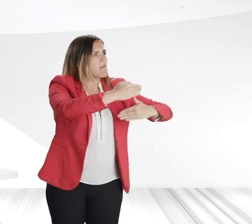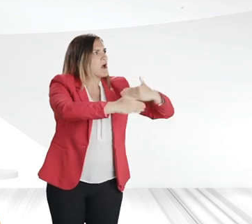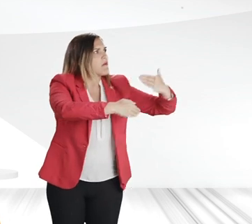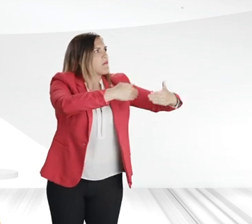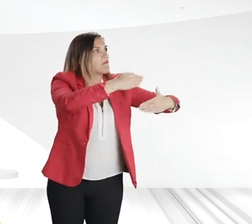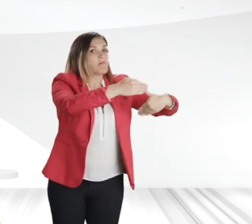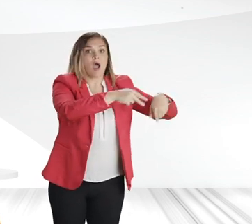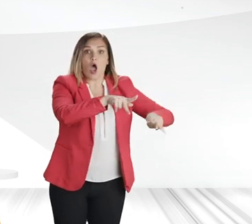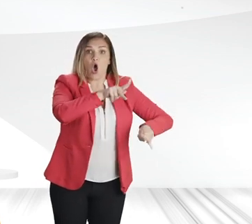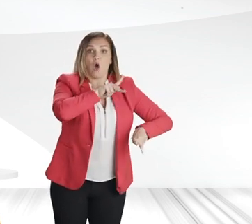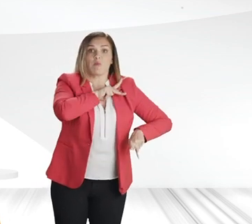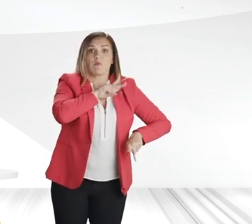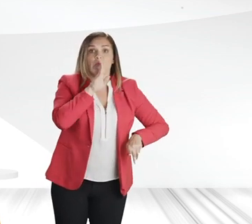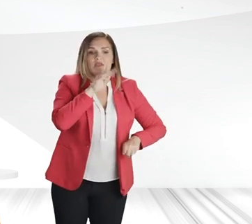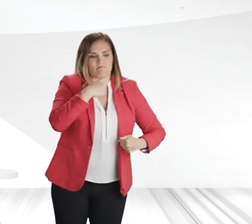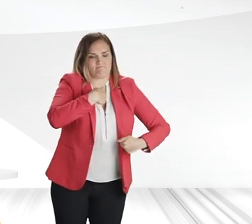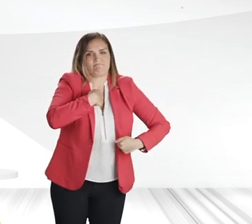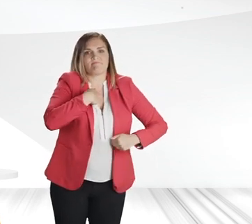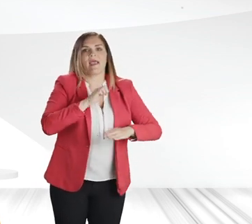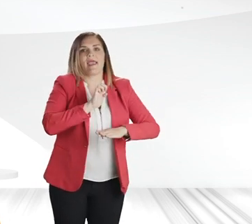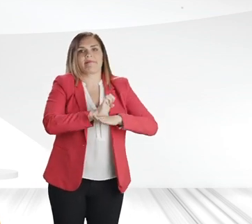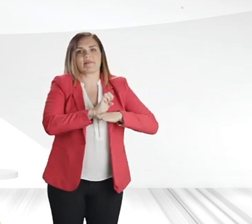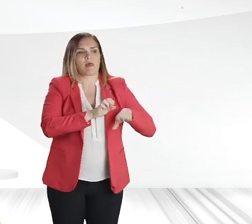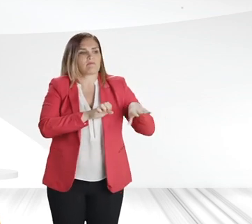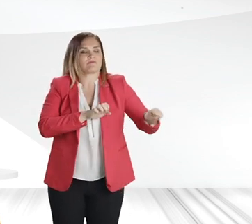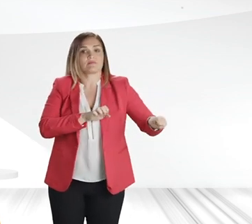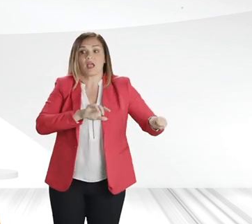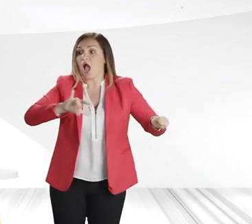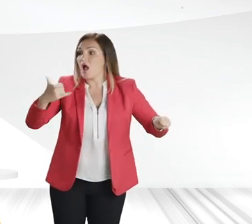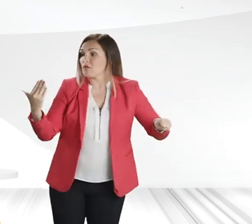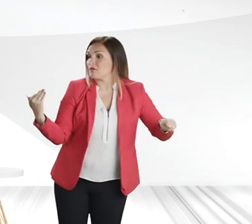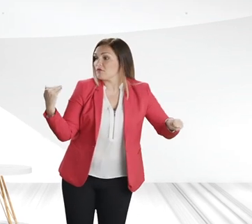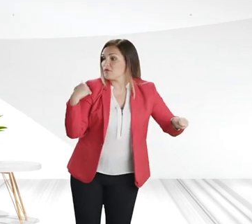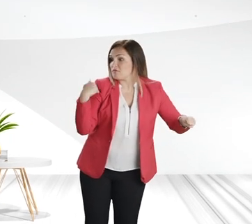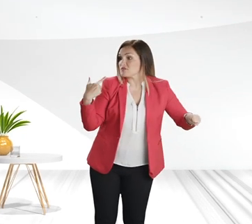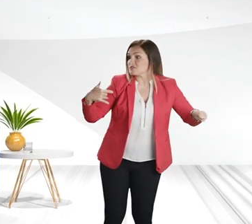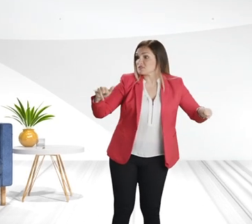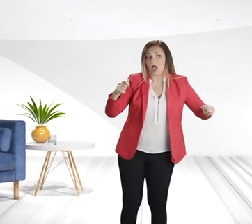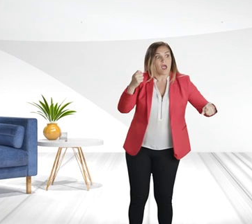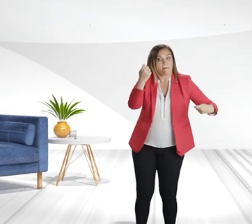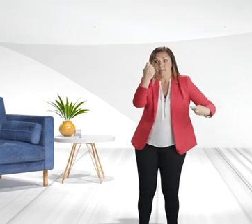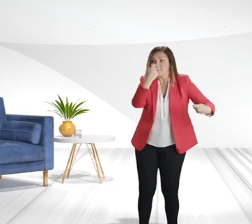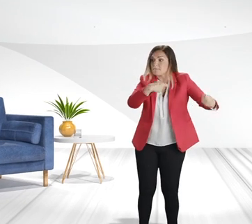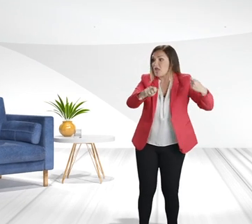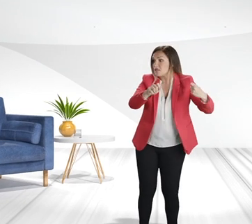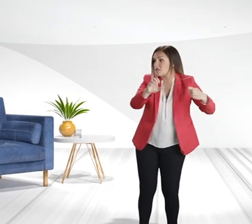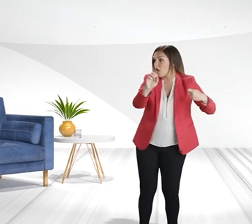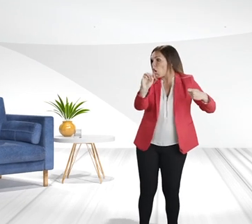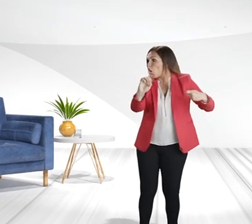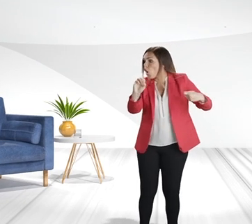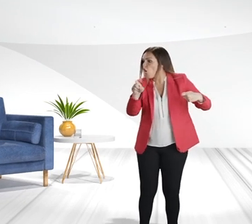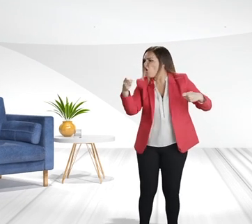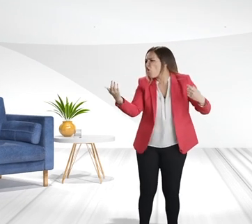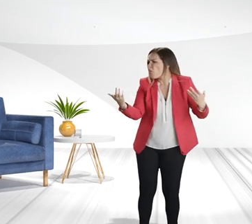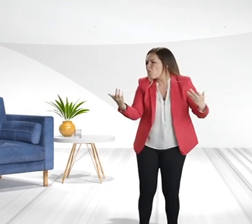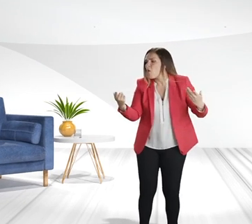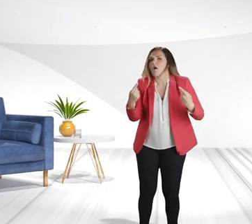instrucciones por parte del fideicomitente en relación con su destinación. ¿Qué es un encargo fiduciario de